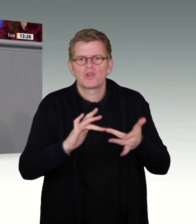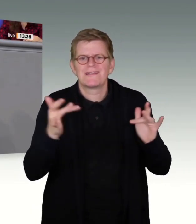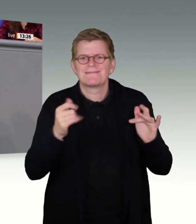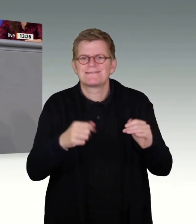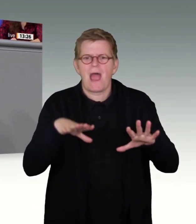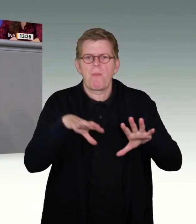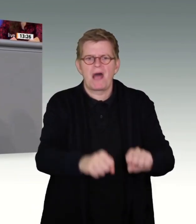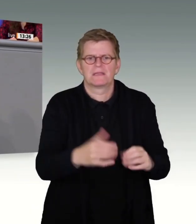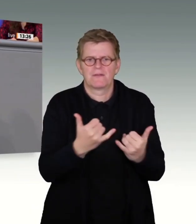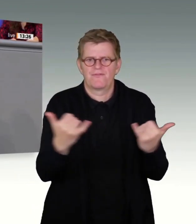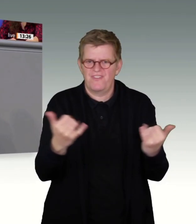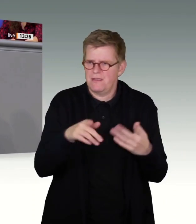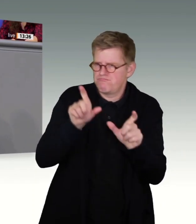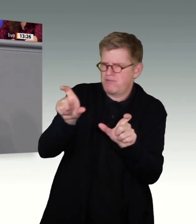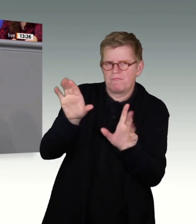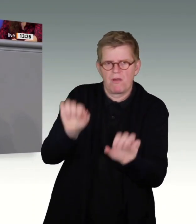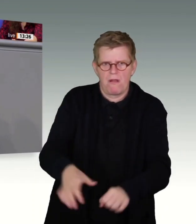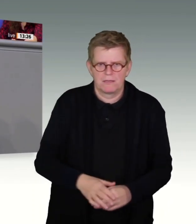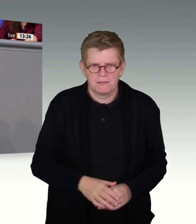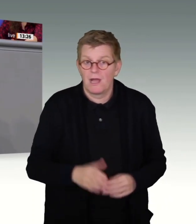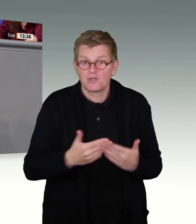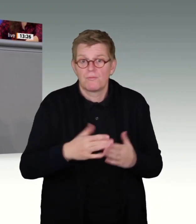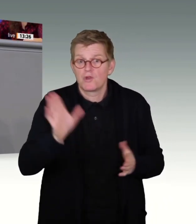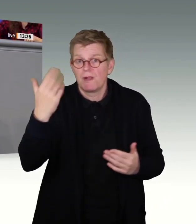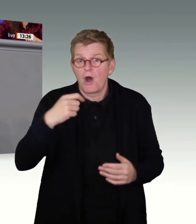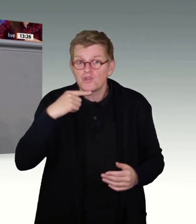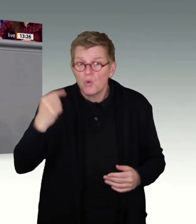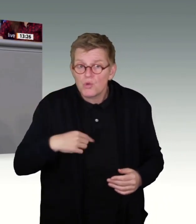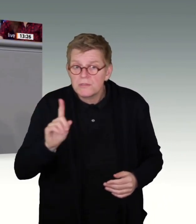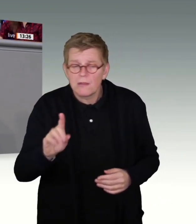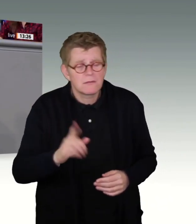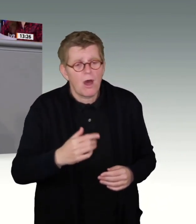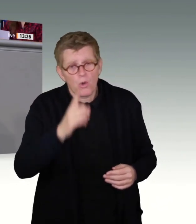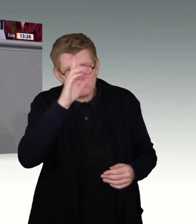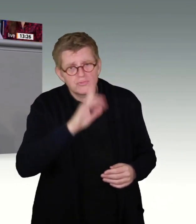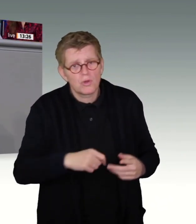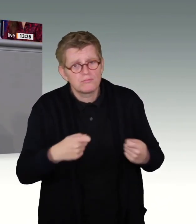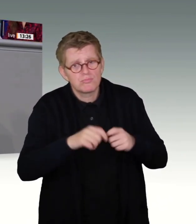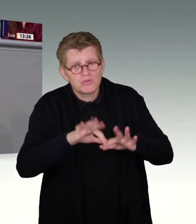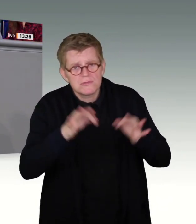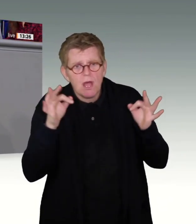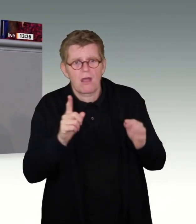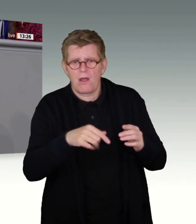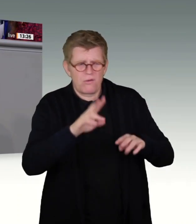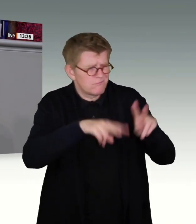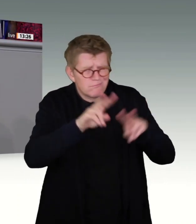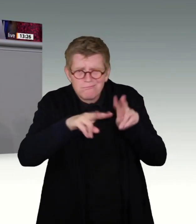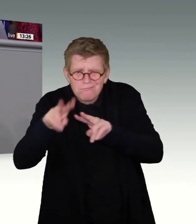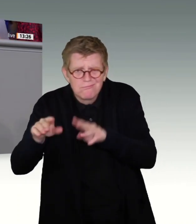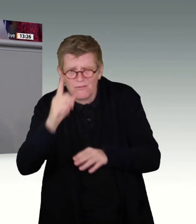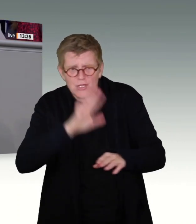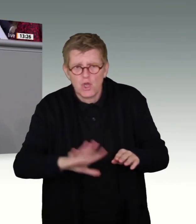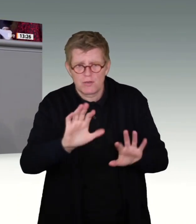können natürlich nicht nur den Deutschen Bundestag treffen, sondern auch sämtliche Telekommunikationsunternehmen in Deutschland. Sie von der Union wollen, dass sämtliche